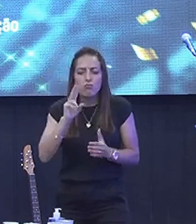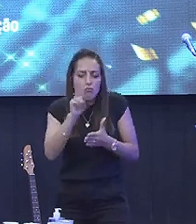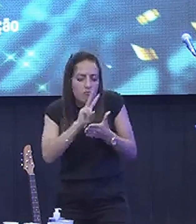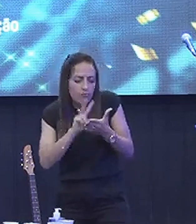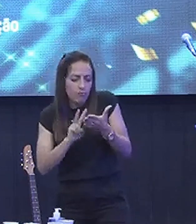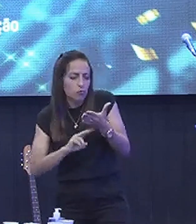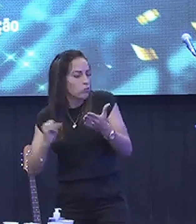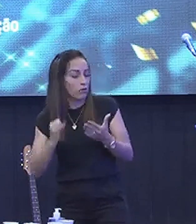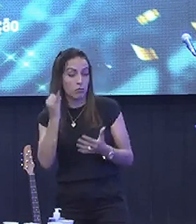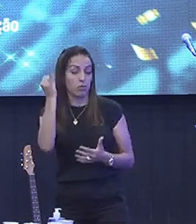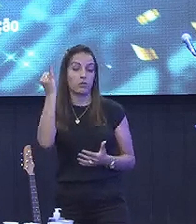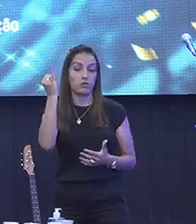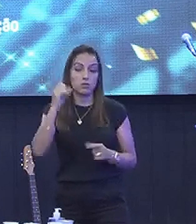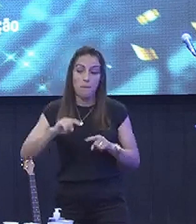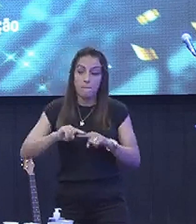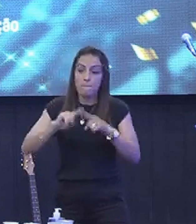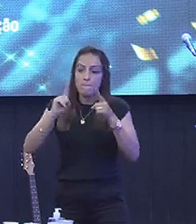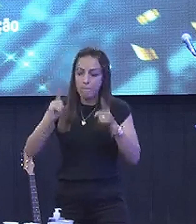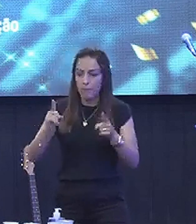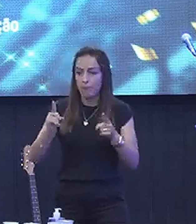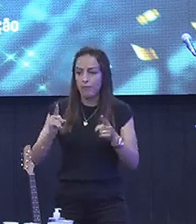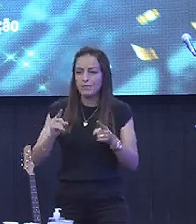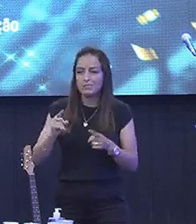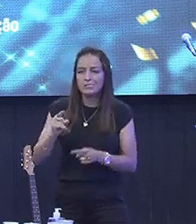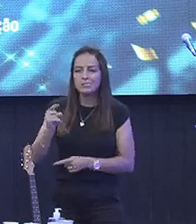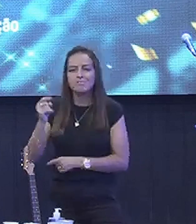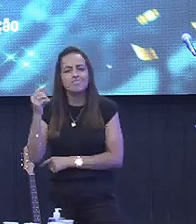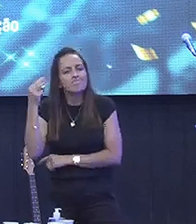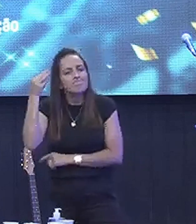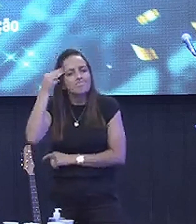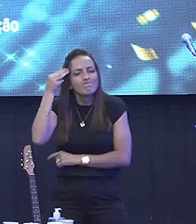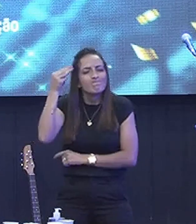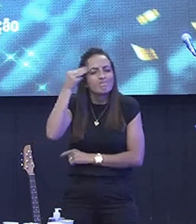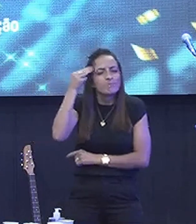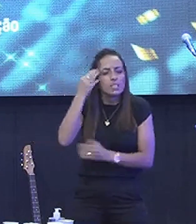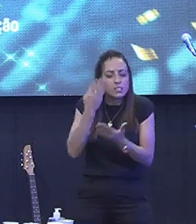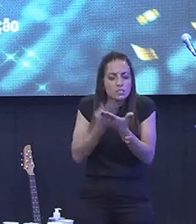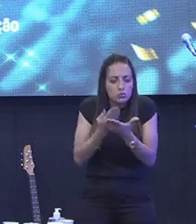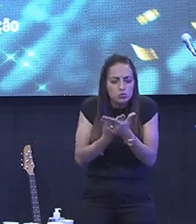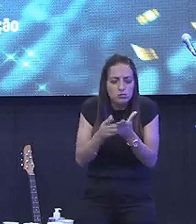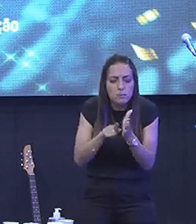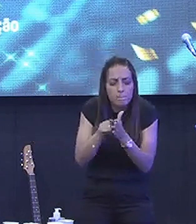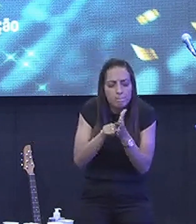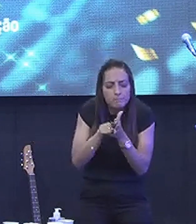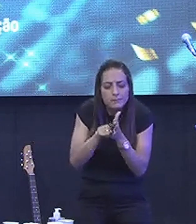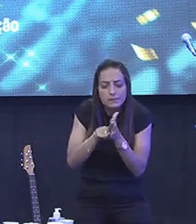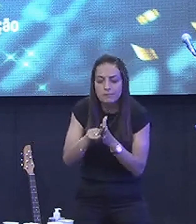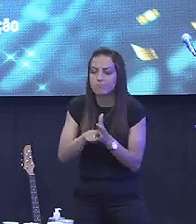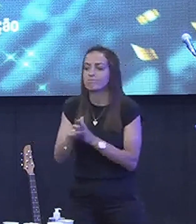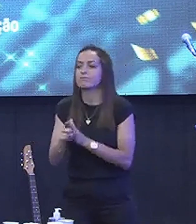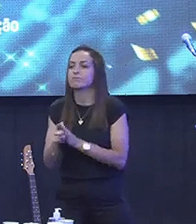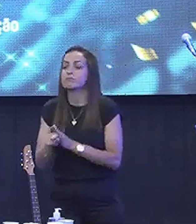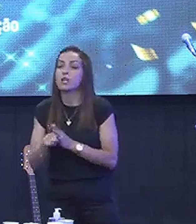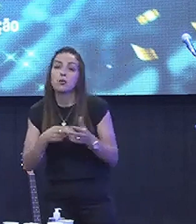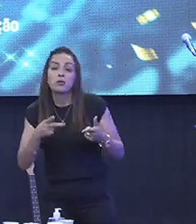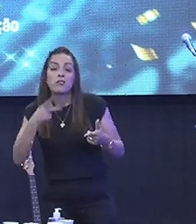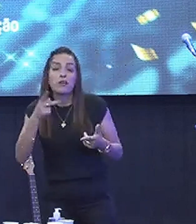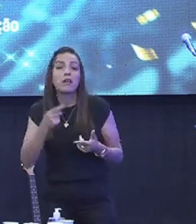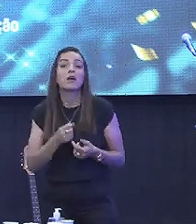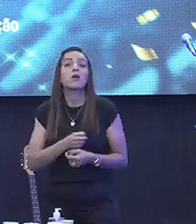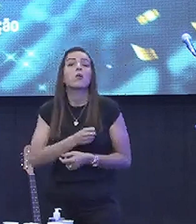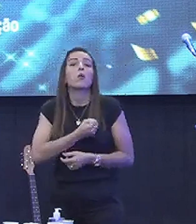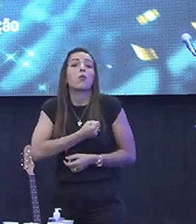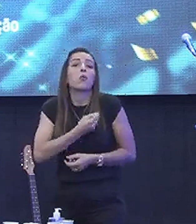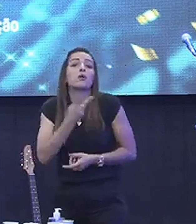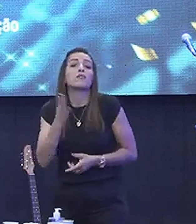leitura Que é importante Mas de meditação É meditar Alguém fala assim Ah, quantas vezes